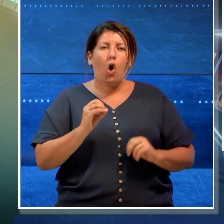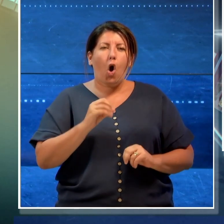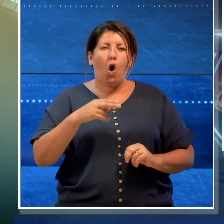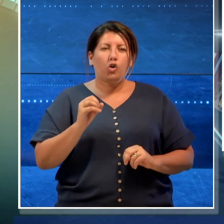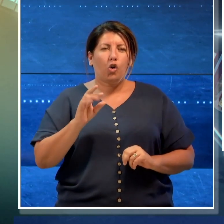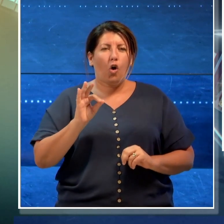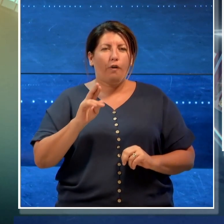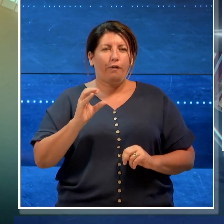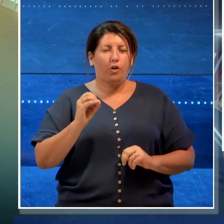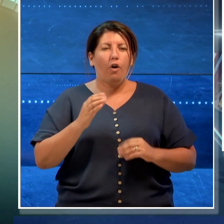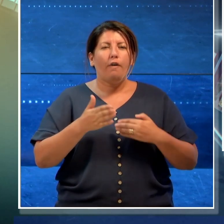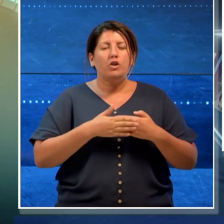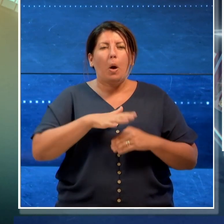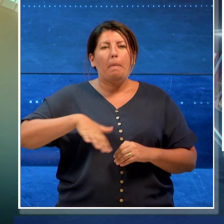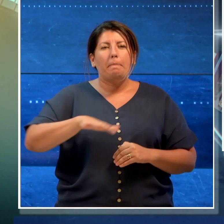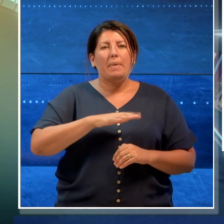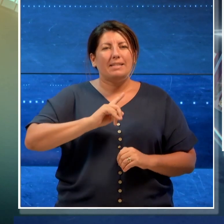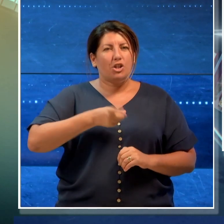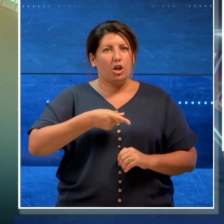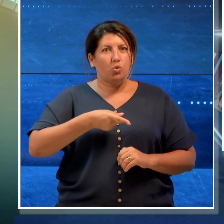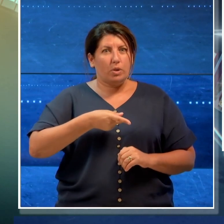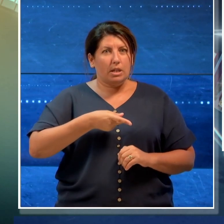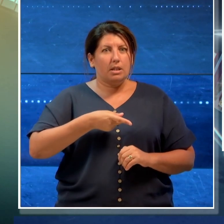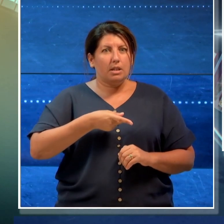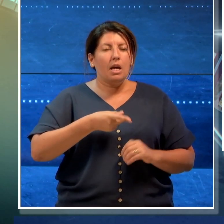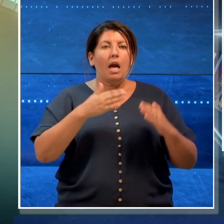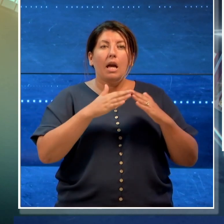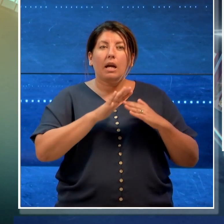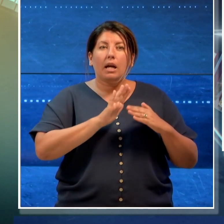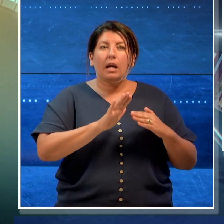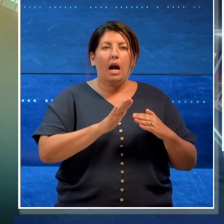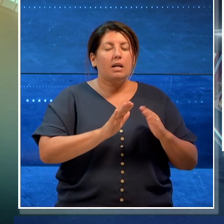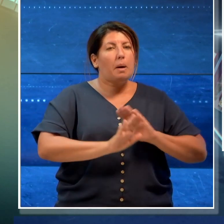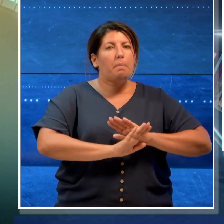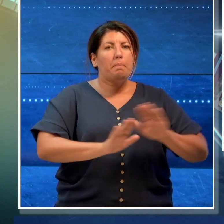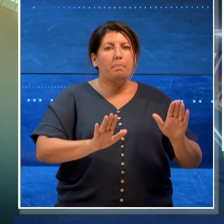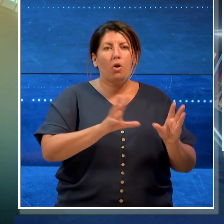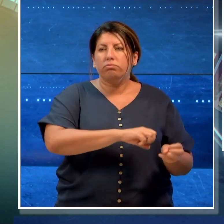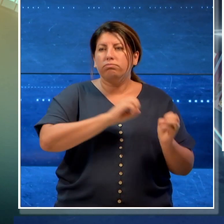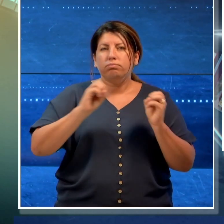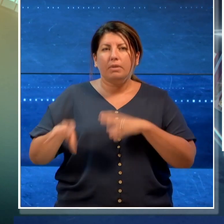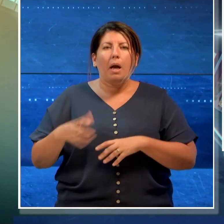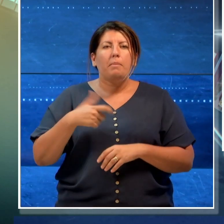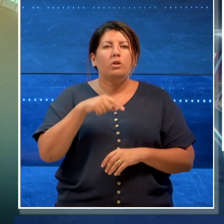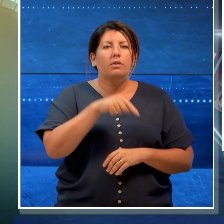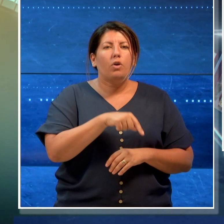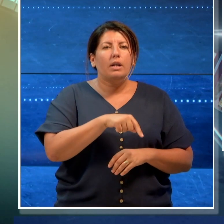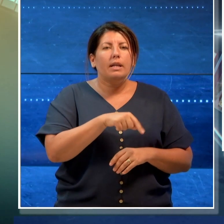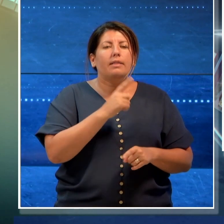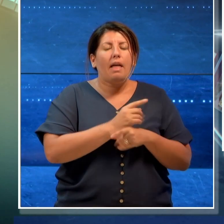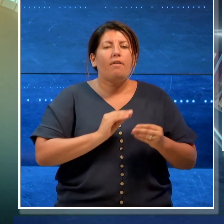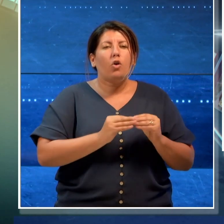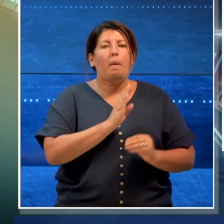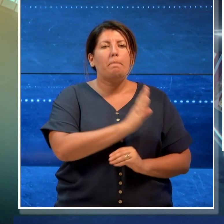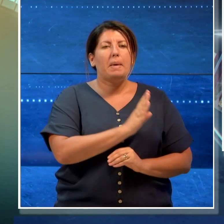alla piazzetta dei Gesuiti, si è vista sfrattare per far posto ad un B&B. Tutta la